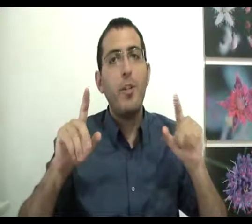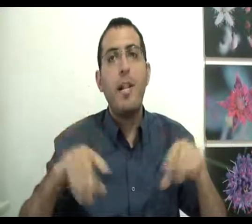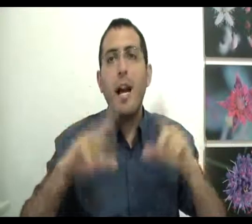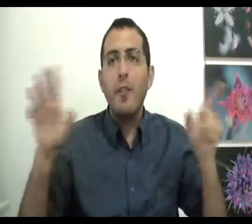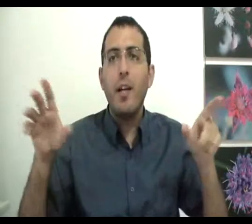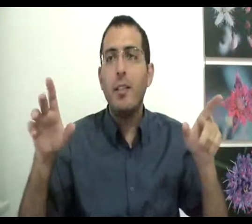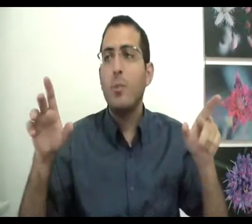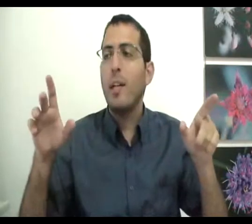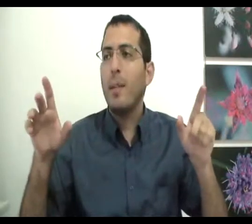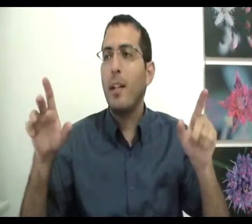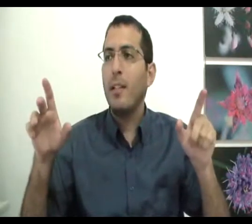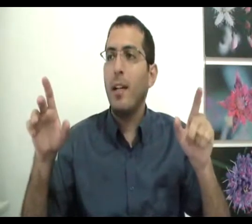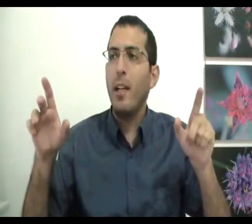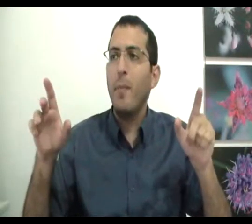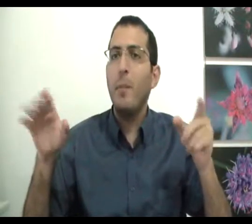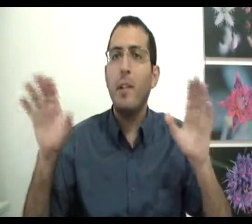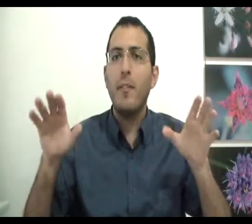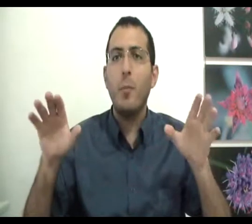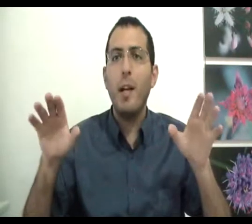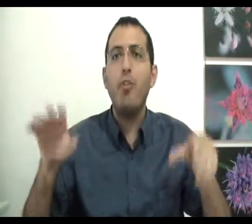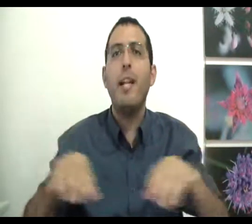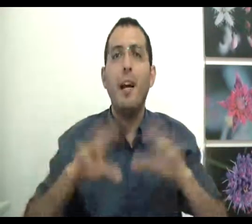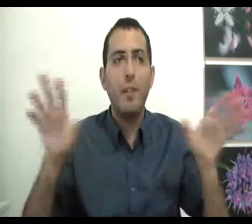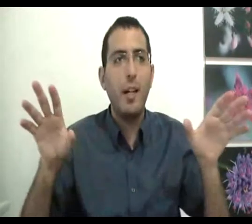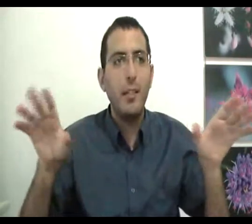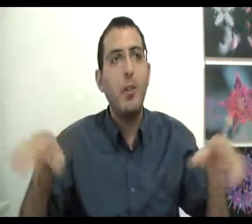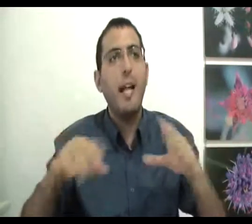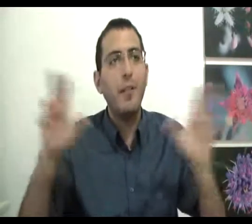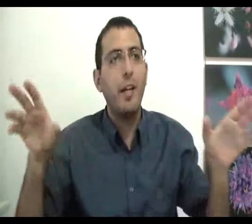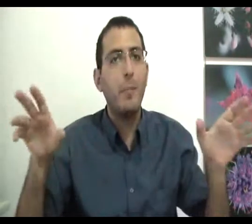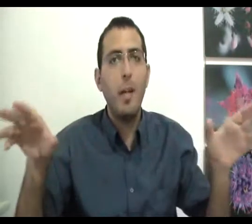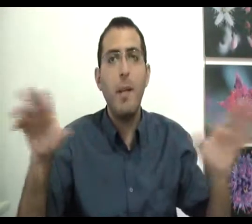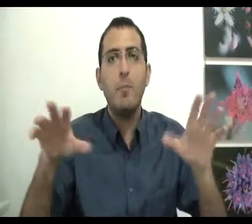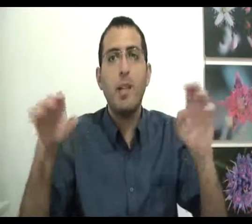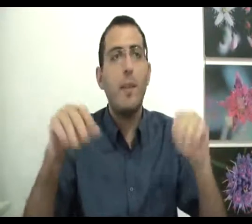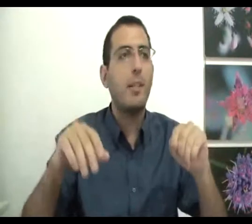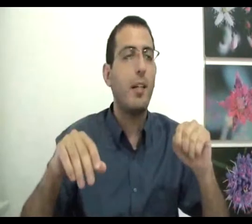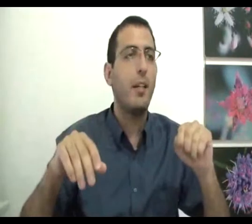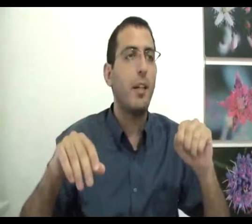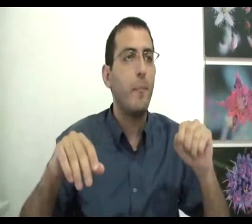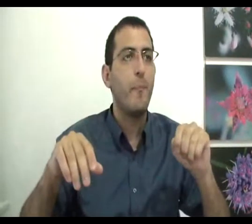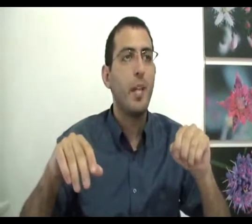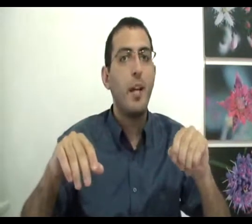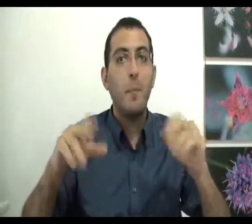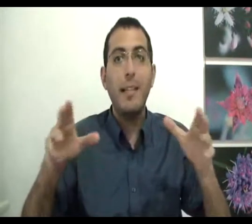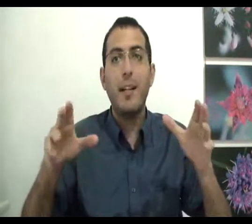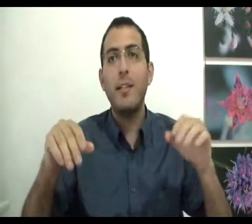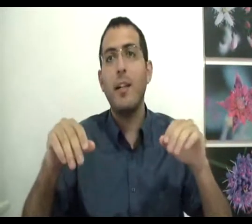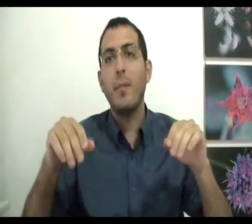שלאף אחד אין מושג מה תכלית החיים, אני מתכווה לומר שלאף אחד, כולל אף אחד בעולם, אין מושג למה תכלית החיים. מה היא תכלית החיים?